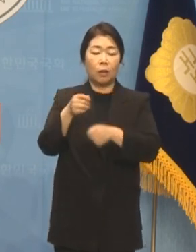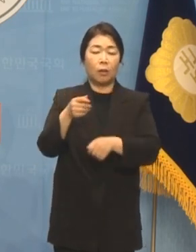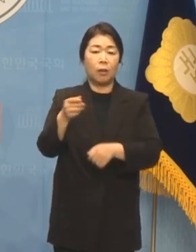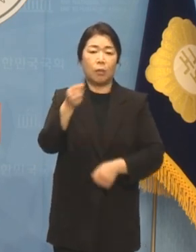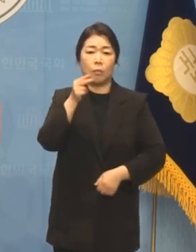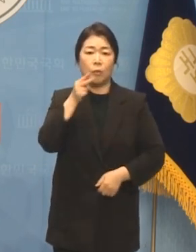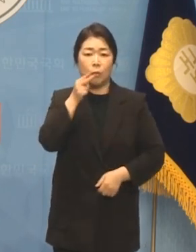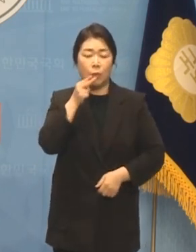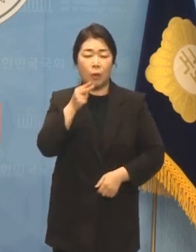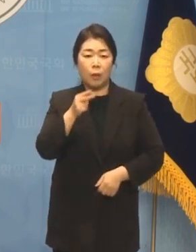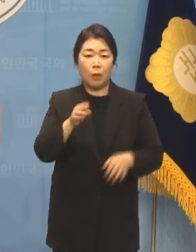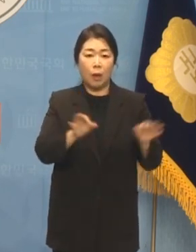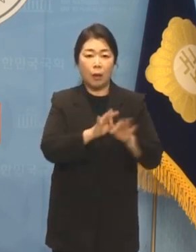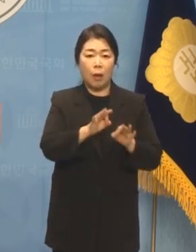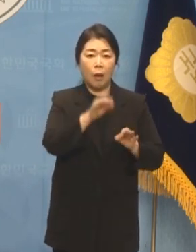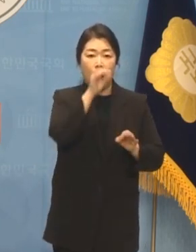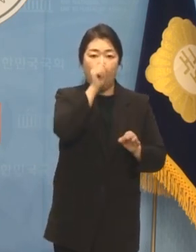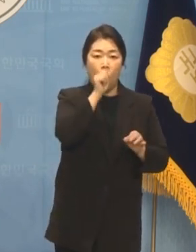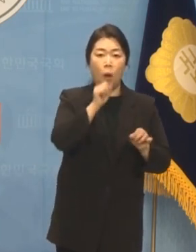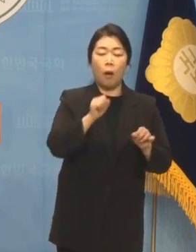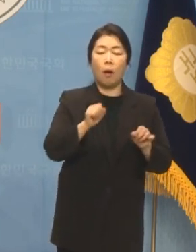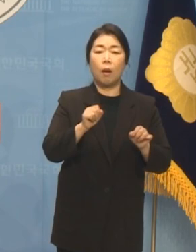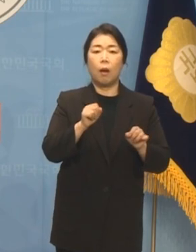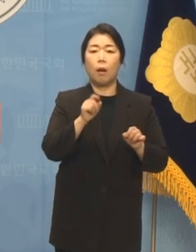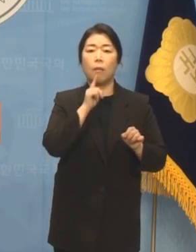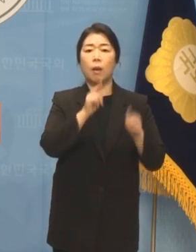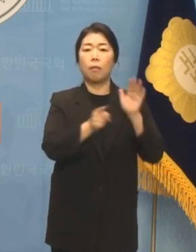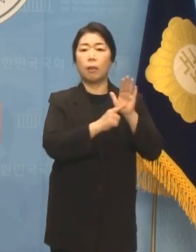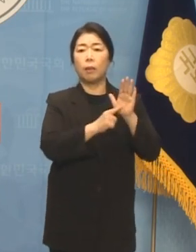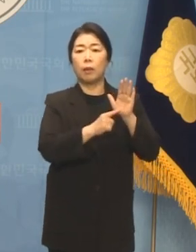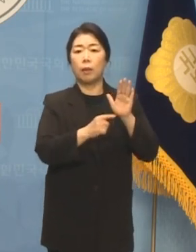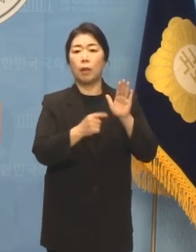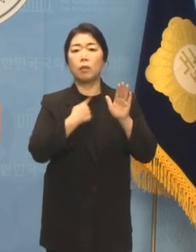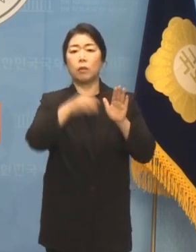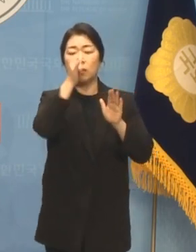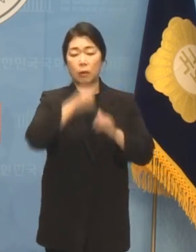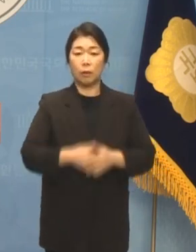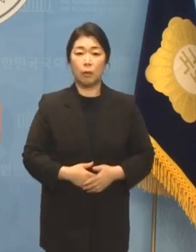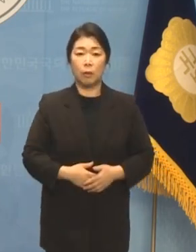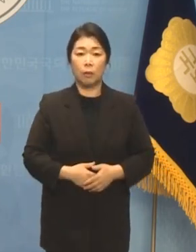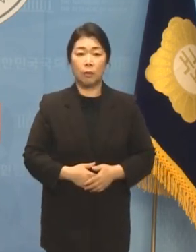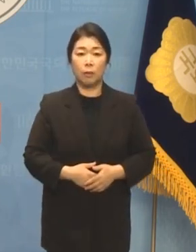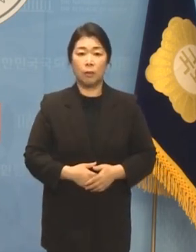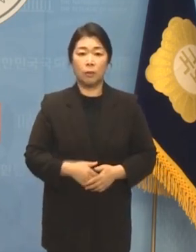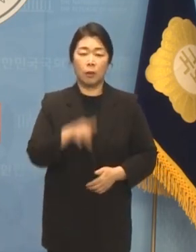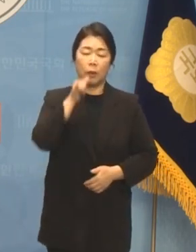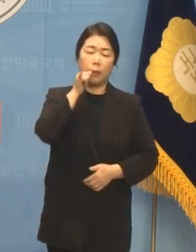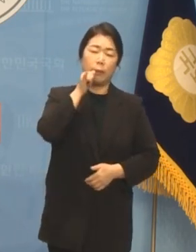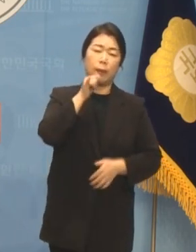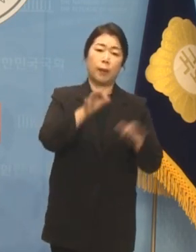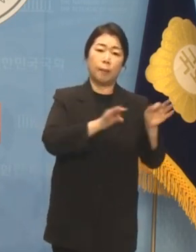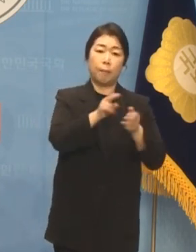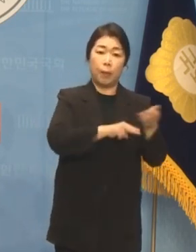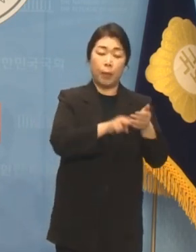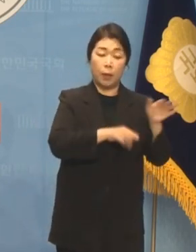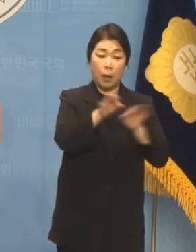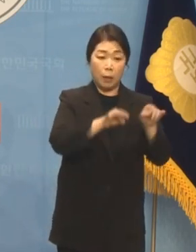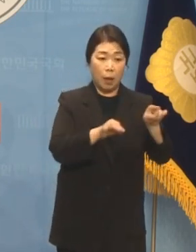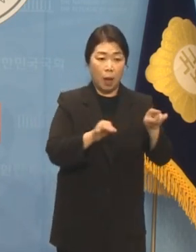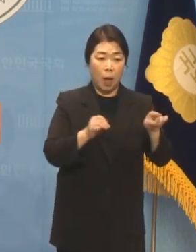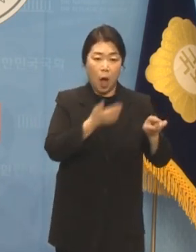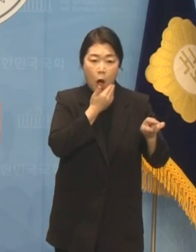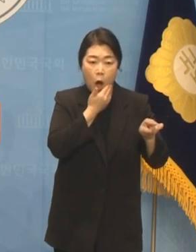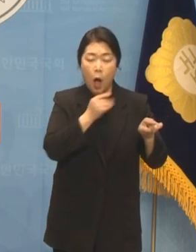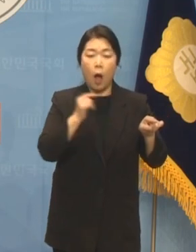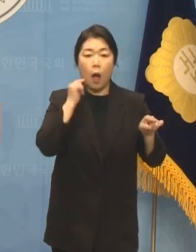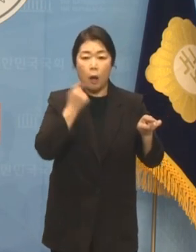듯한 글을 올렸던 사실이 드러났습니다. 마약 가게가 사랑스럽다는 장해찬 후보는 아이가